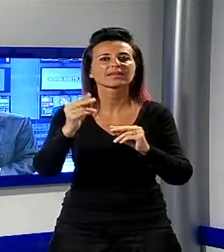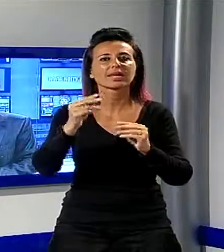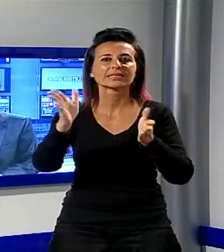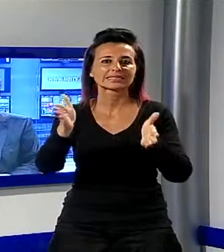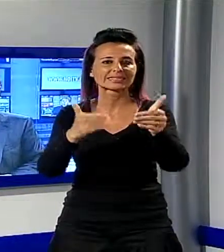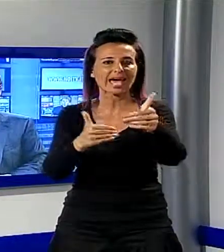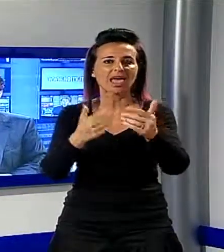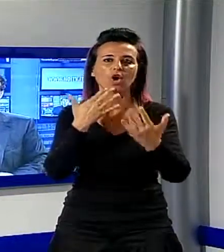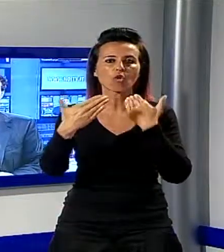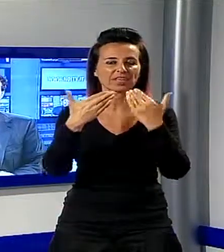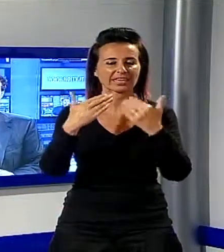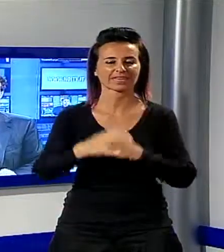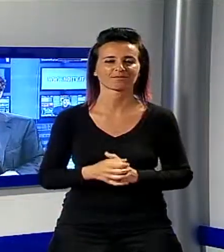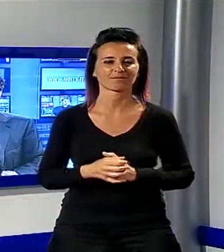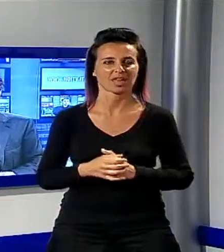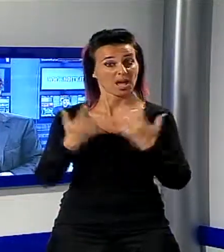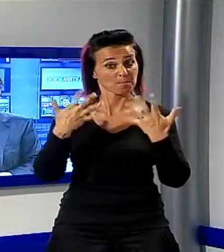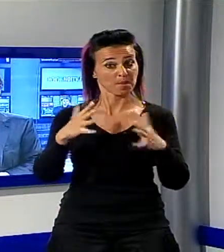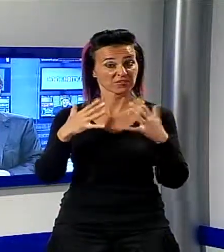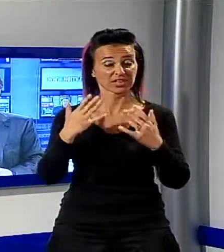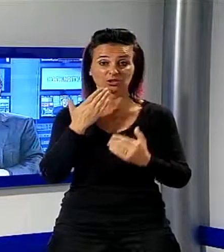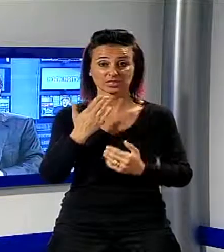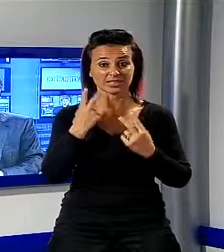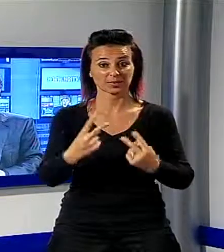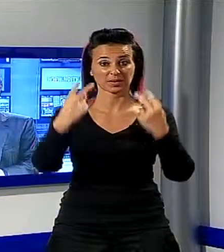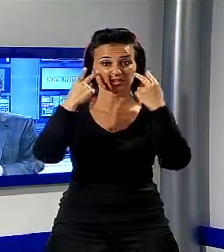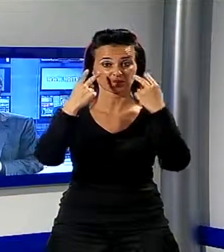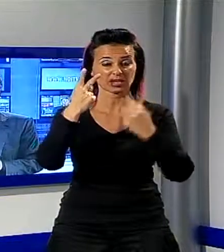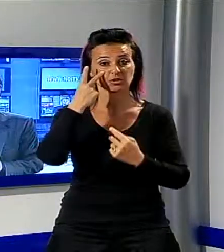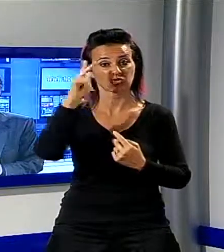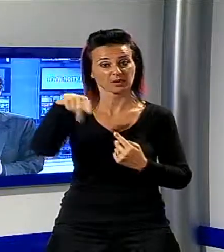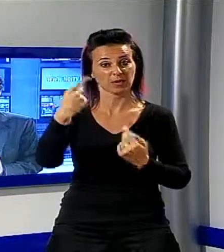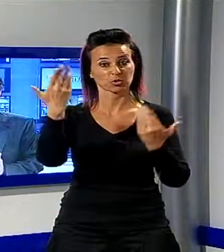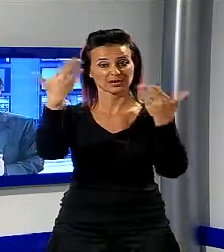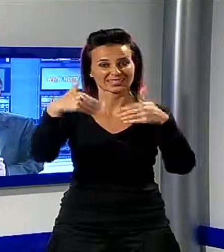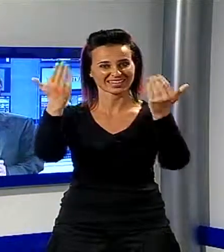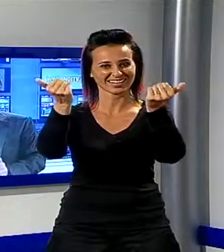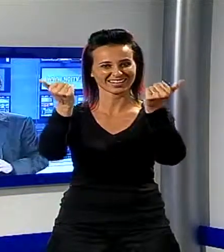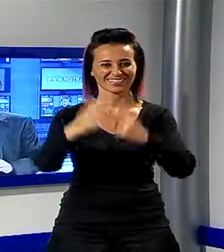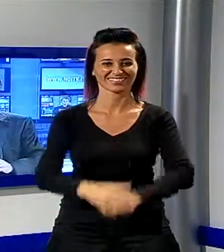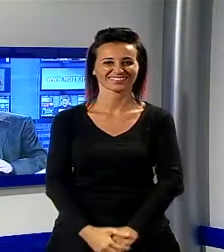Basilica è tutto per la prima parte del TG Noi una breve pausa e poi la pagina sportiva